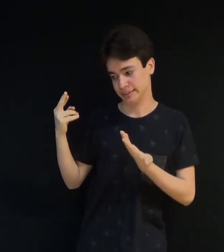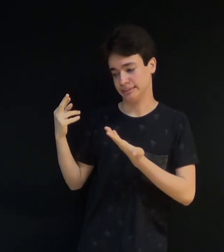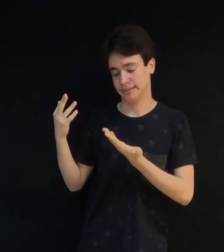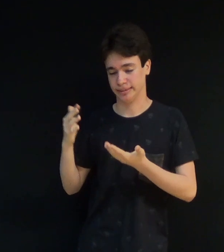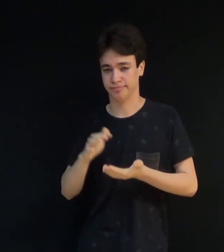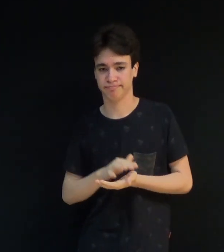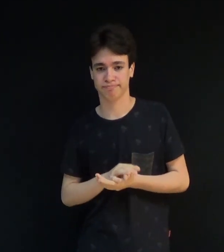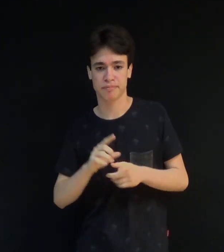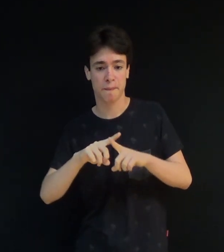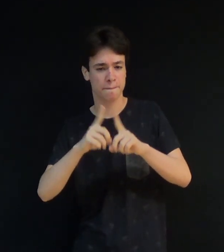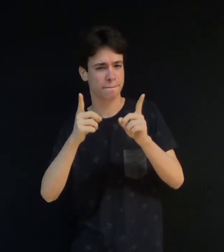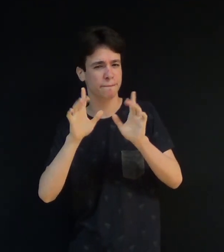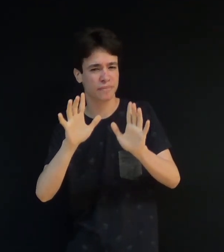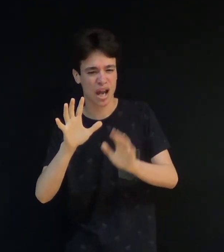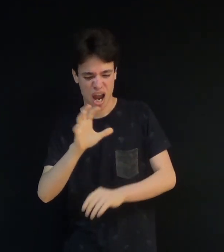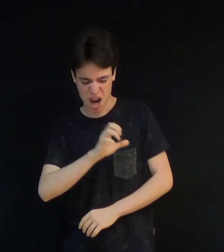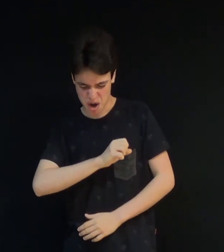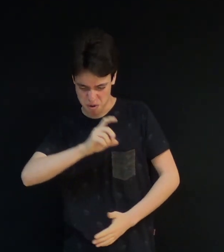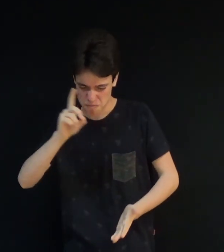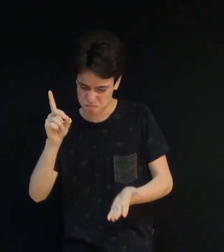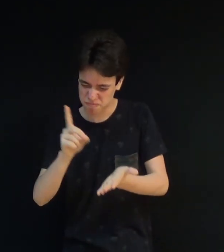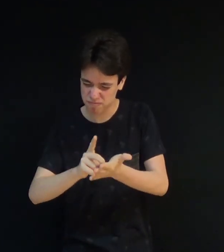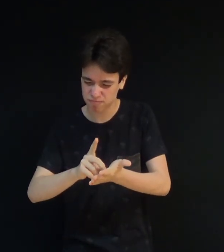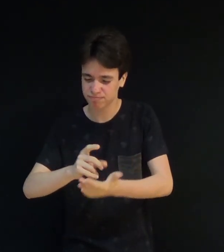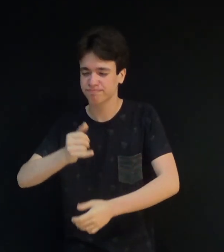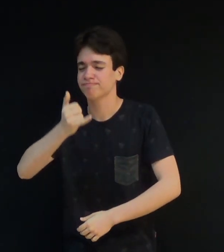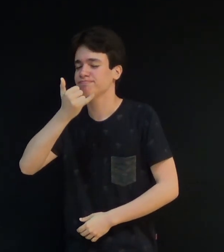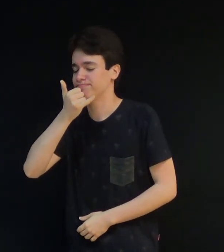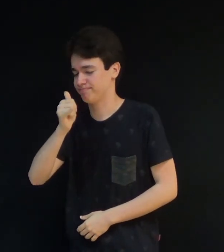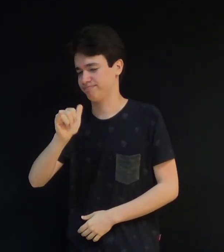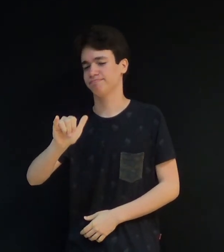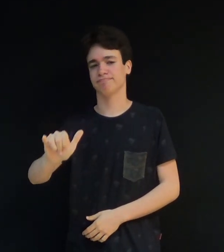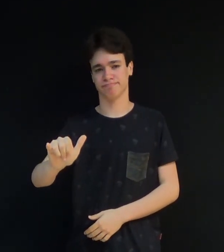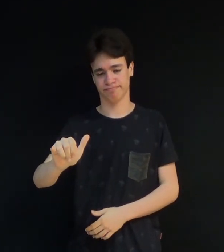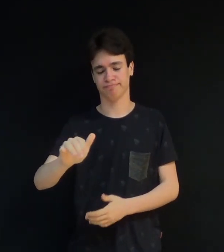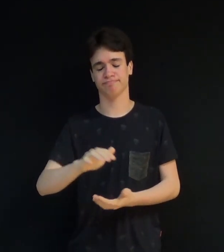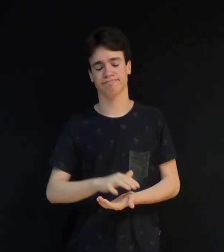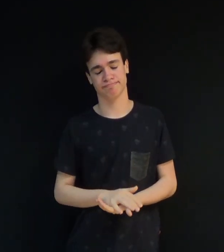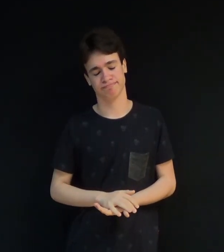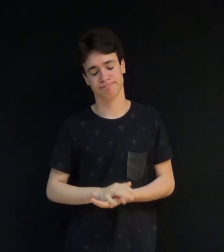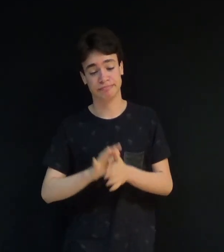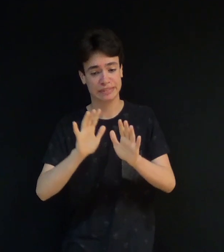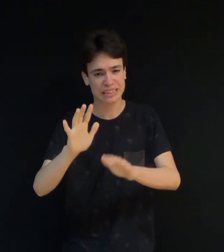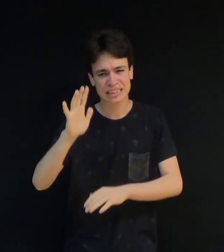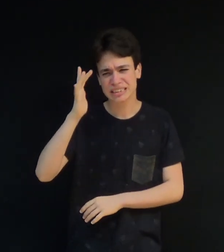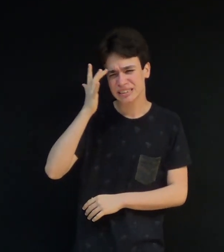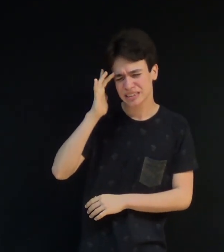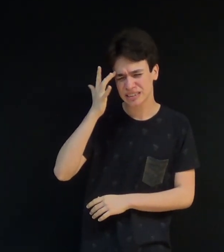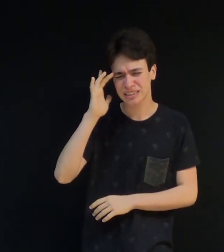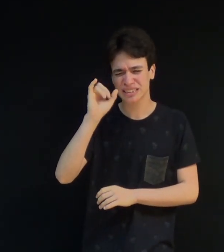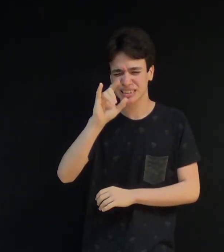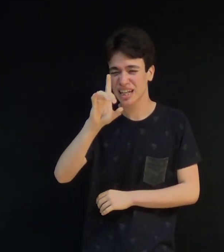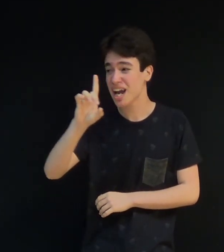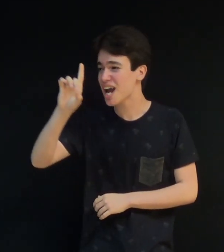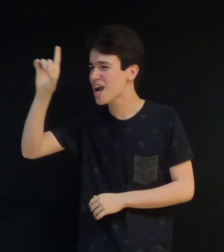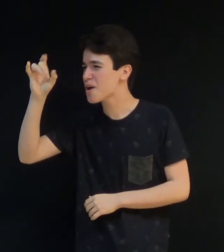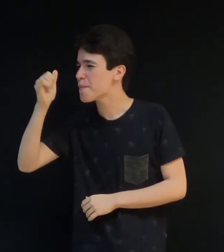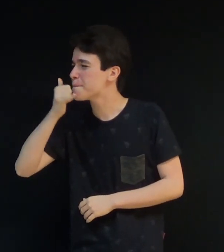Mas o amor sincero é um amor perdoador. Já pensou se Deus nos perdoasse da mesma forma com que perdoamos?